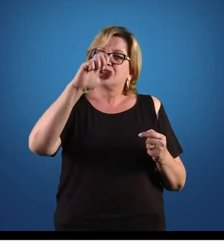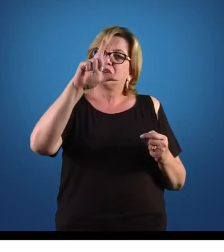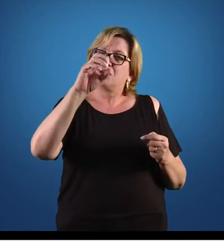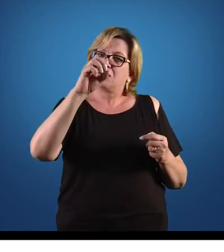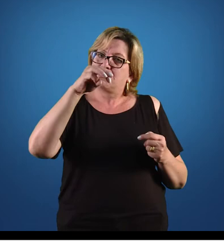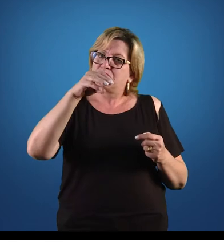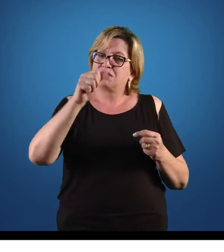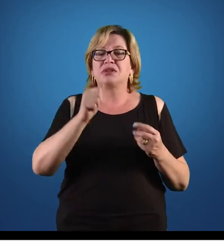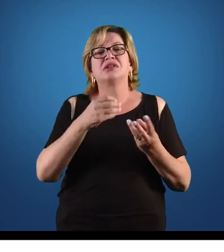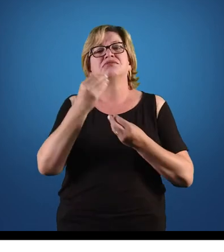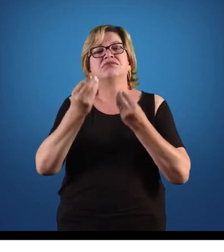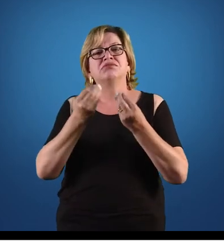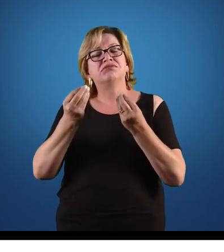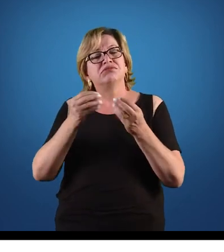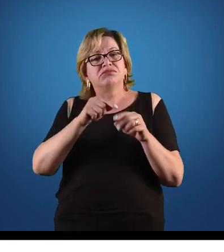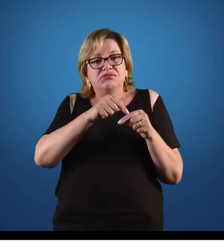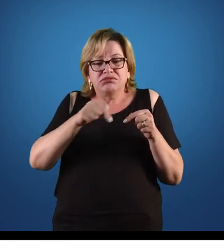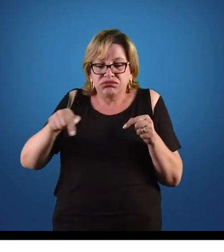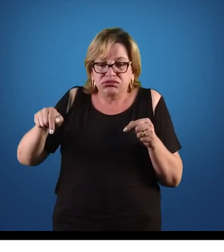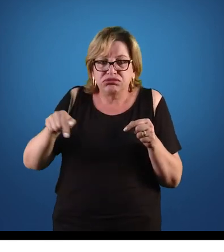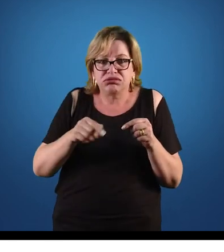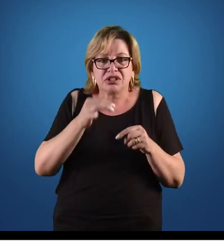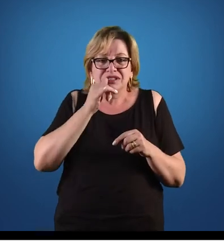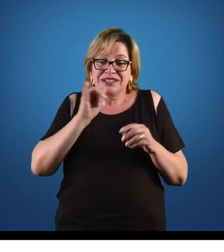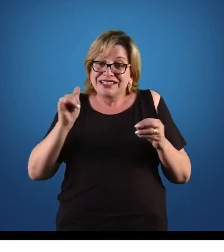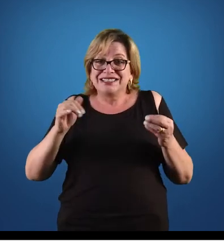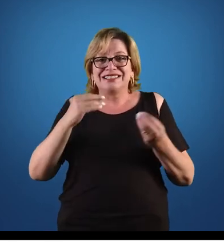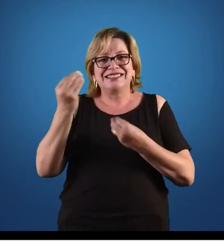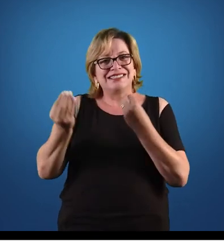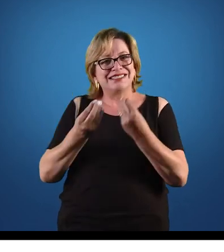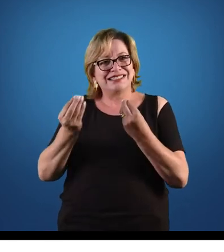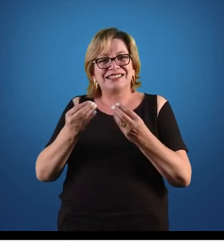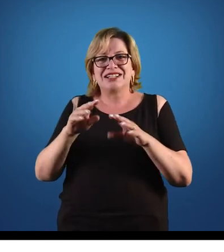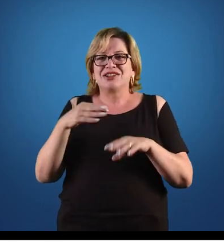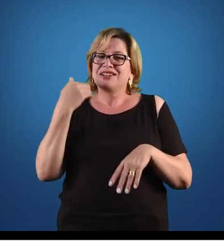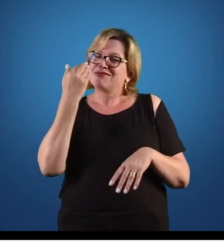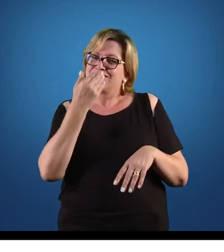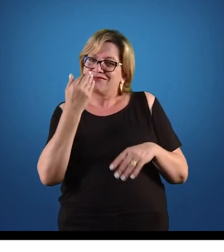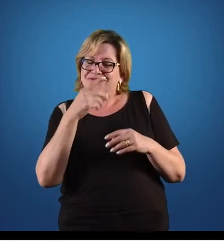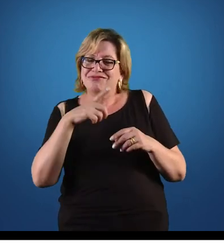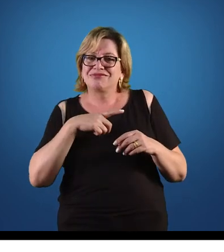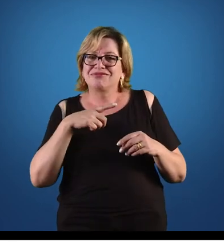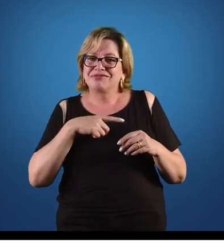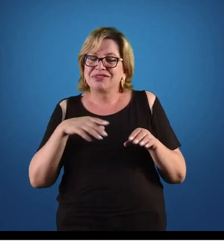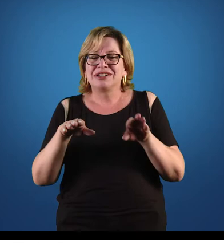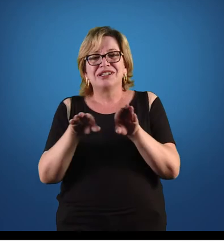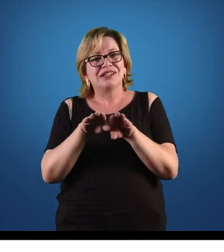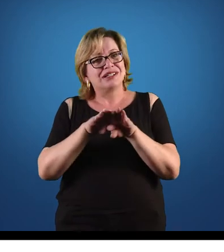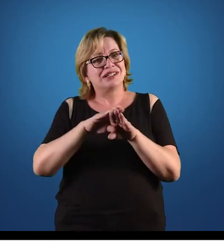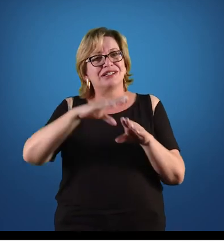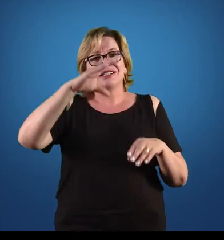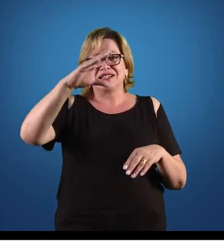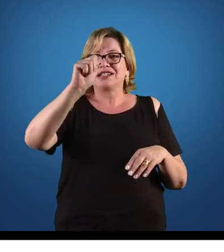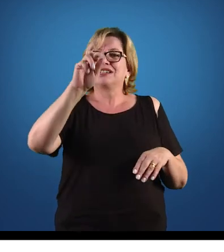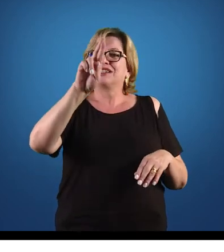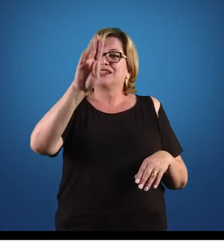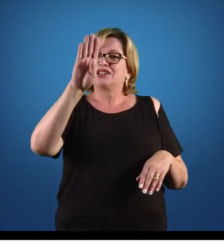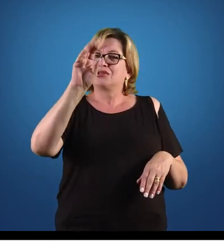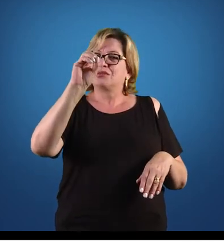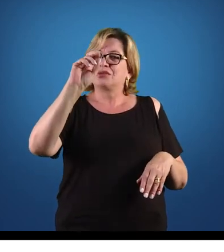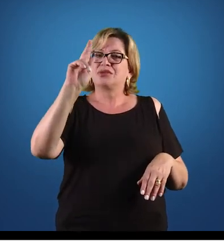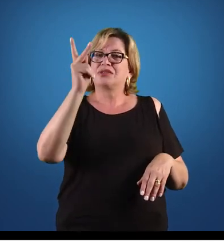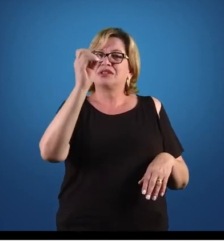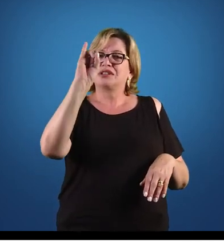vai cair nesse líquido celomático. Essa energia, esses açúcares vão estar disponíveis, esses carboidratos vão estar disponíveis aqui, e vão